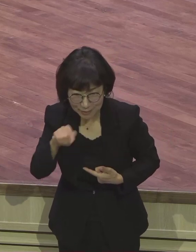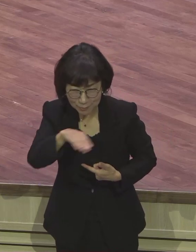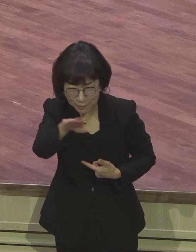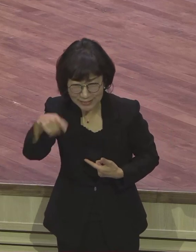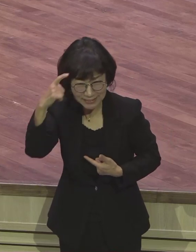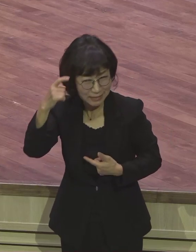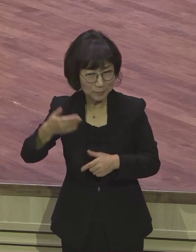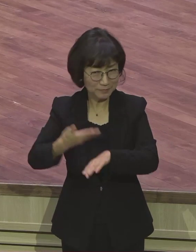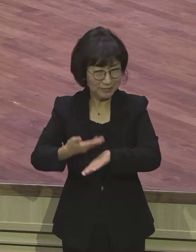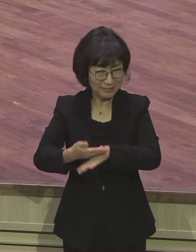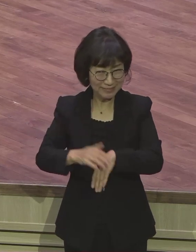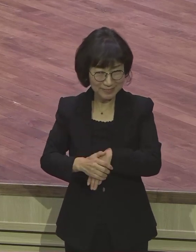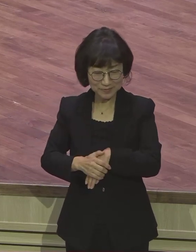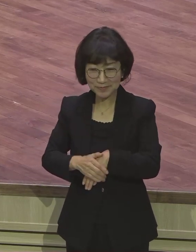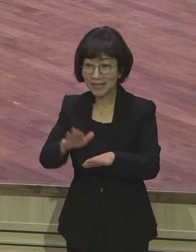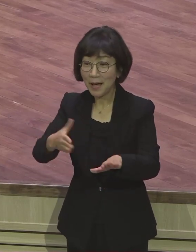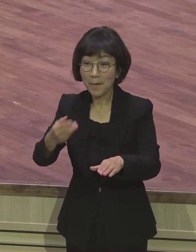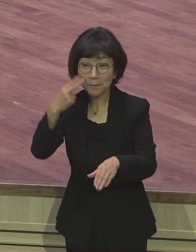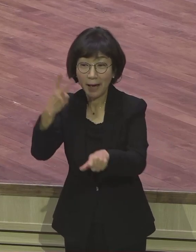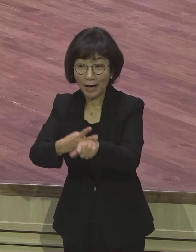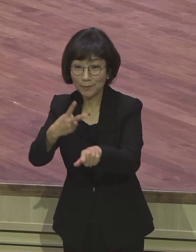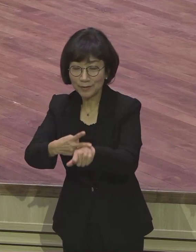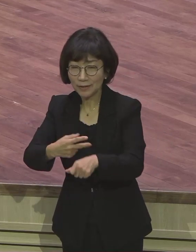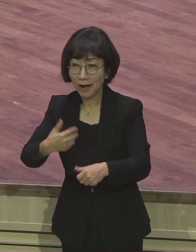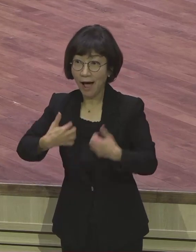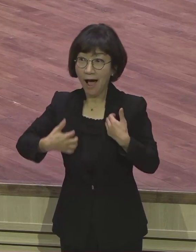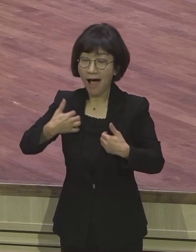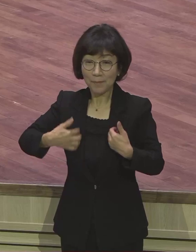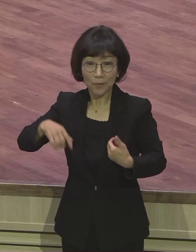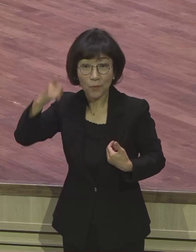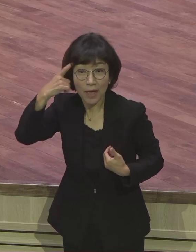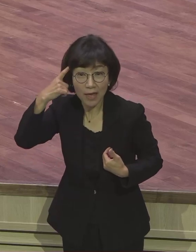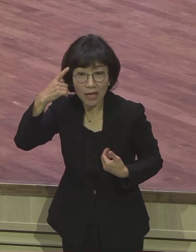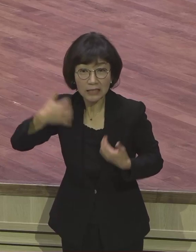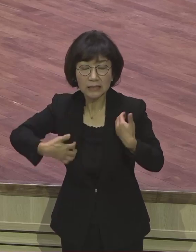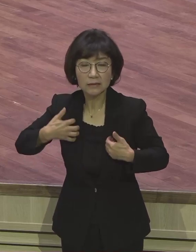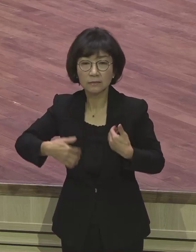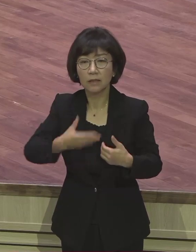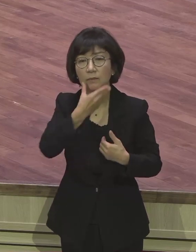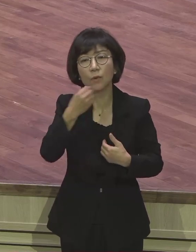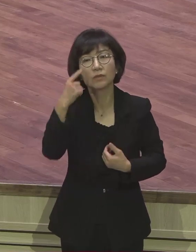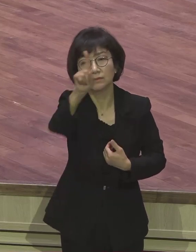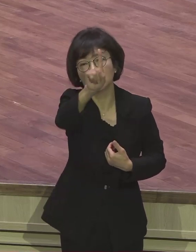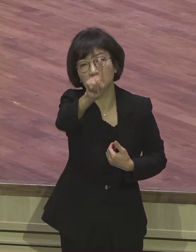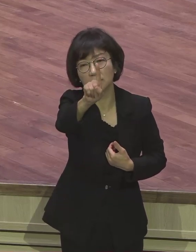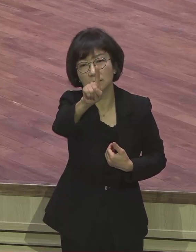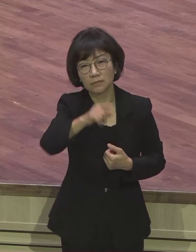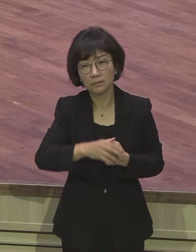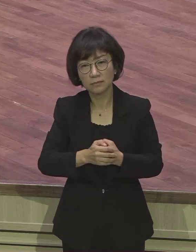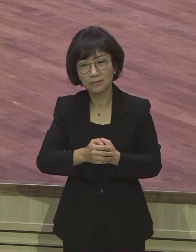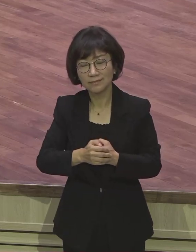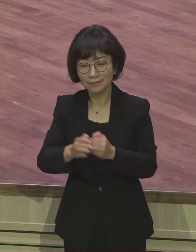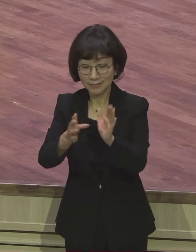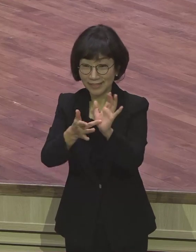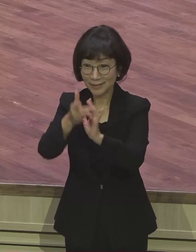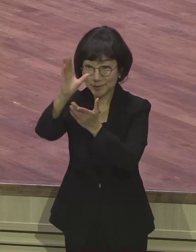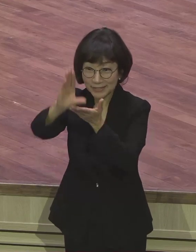기뻐하는 원인이 뭐냐말이에요. 예수가 그리스도로서서 인생 모든 분들을 해결했다는 이 사실을